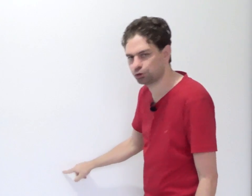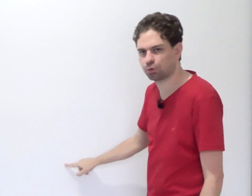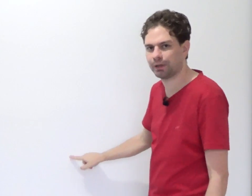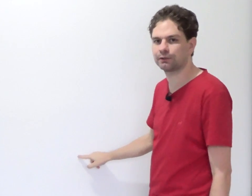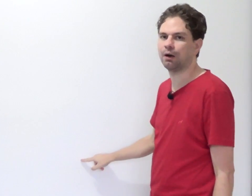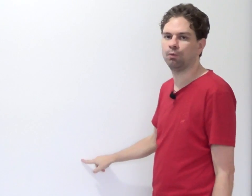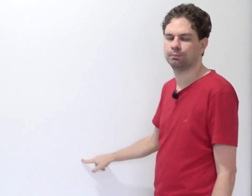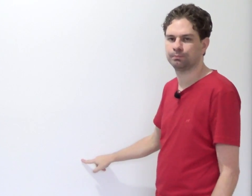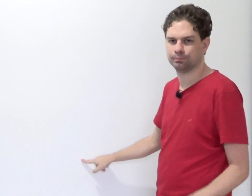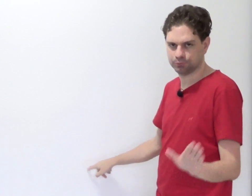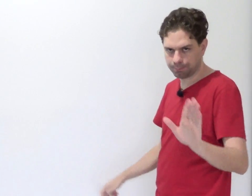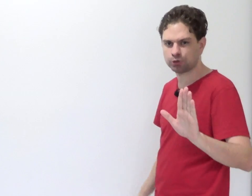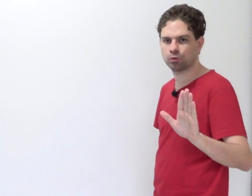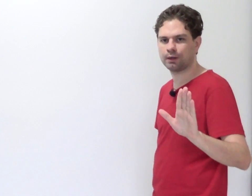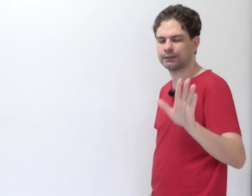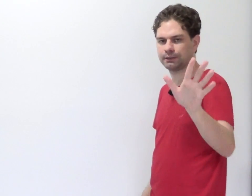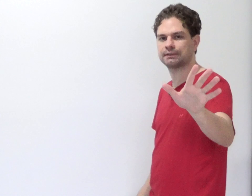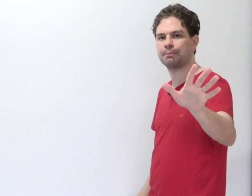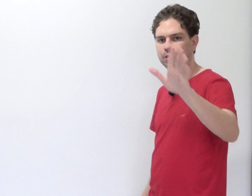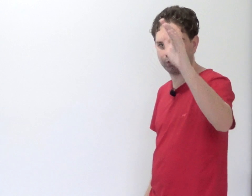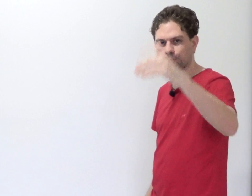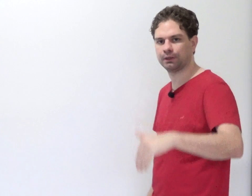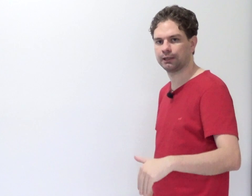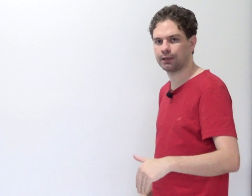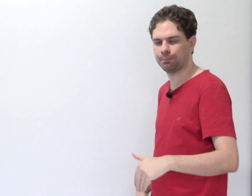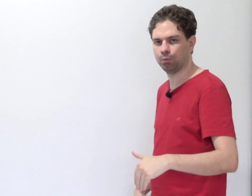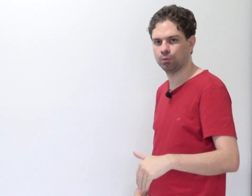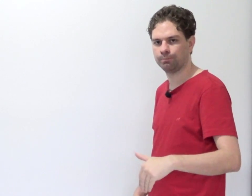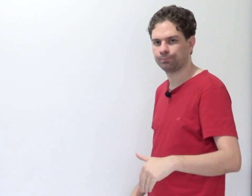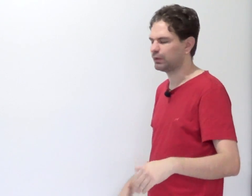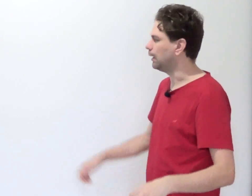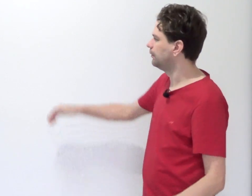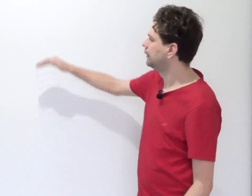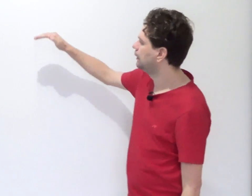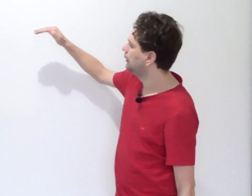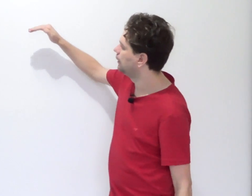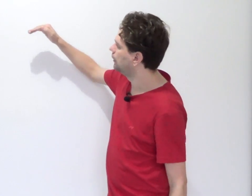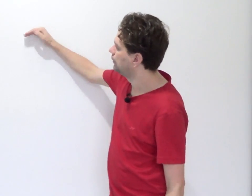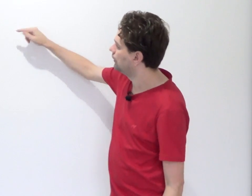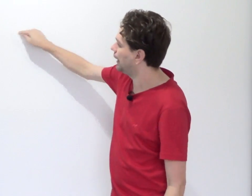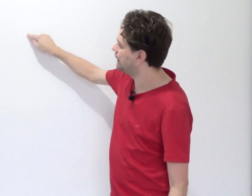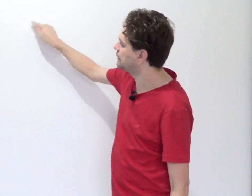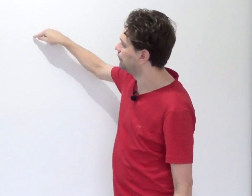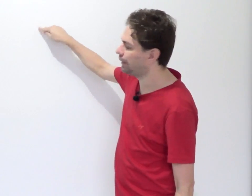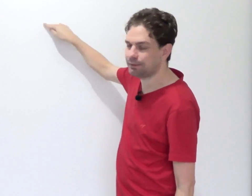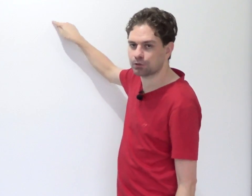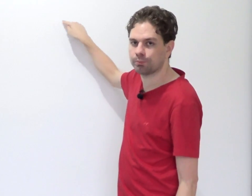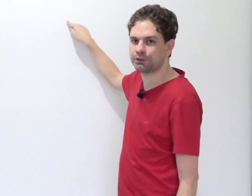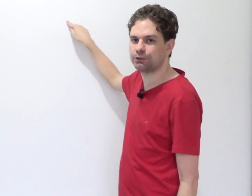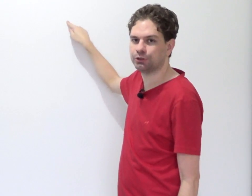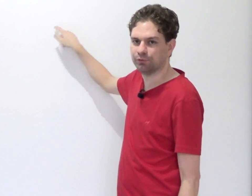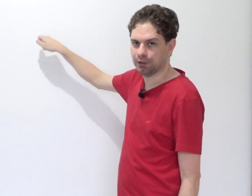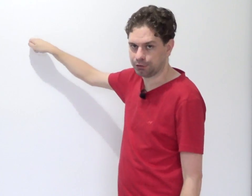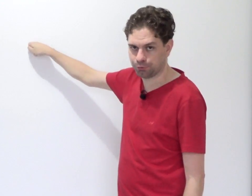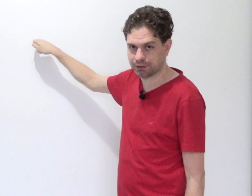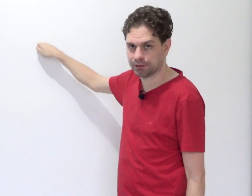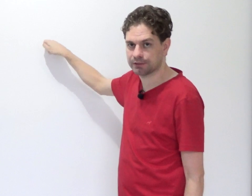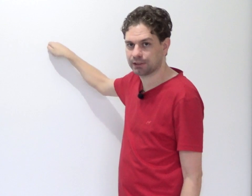instrumental. Já pode colocar, se quiser, porque eu vou te explicar daqui a pouco. Tá? Aqui em cima, intersubjetiva. Artigo 76,